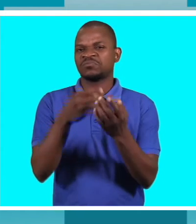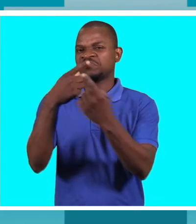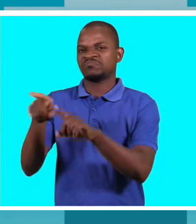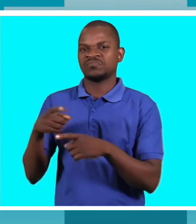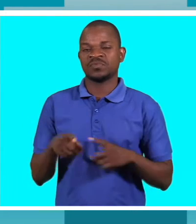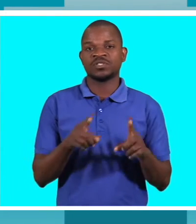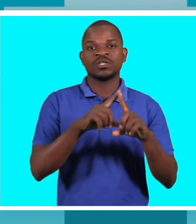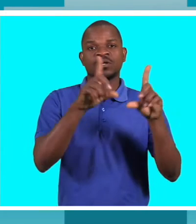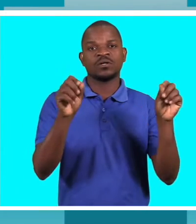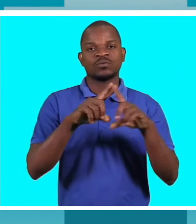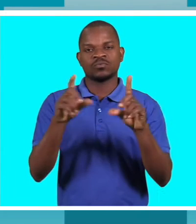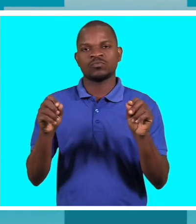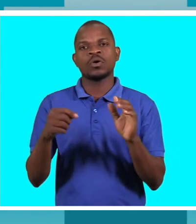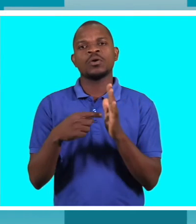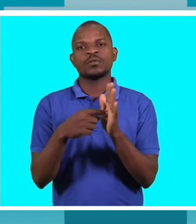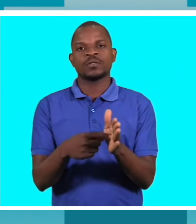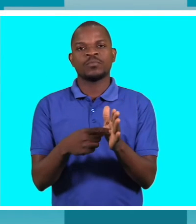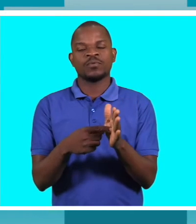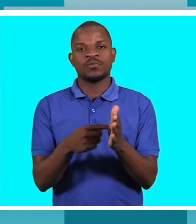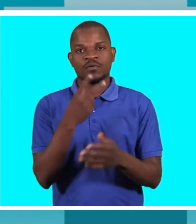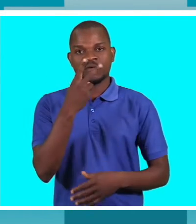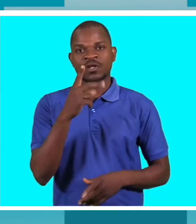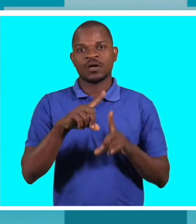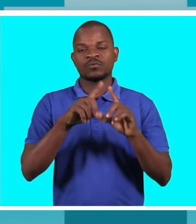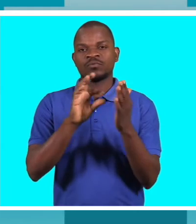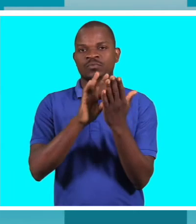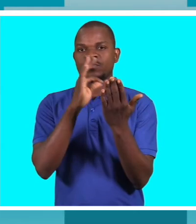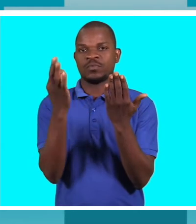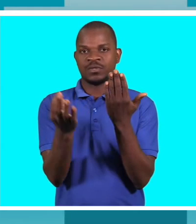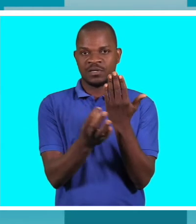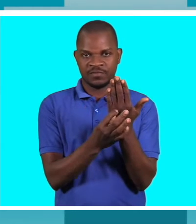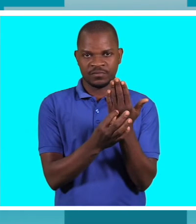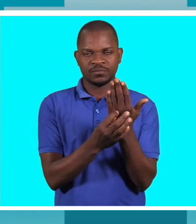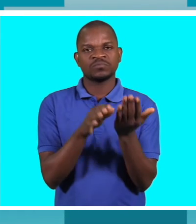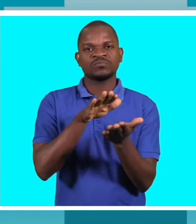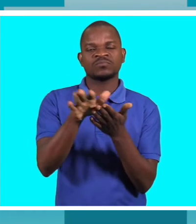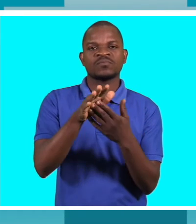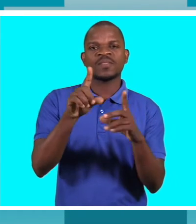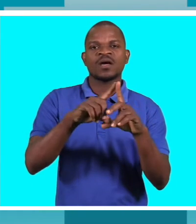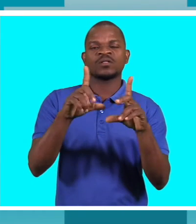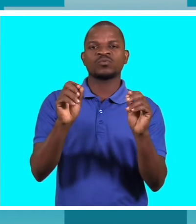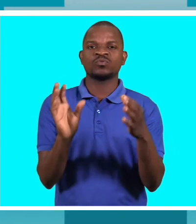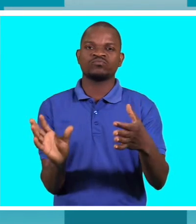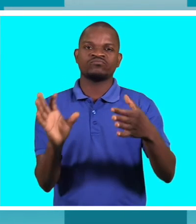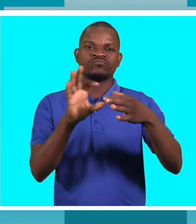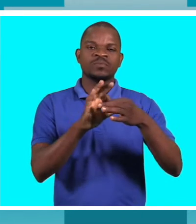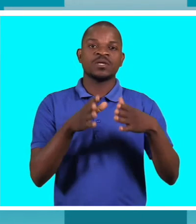tipos de serviços, e neste caso concreto, olhando para a MoDefa especificamente, estamos a falar dos serviços ligados à saúde sexual